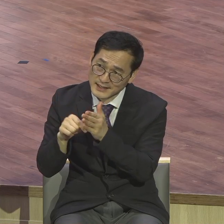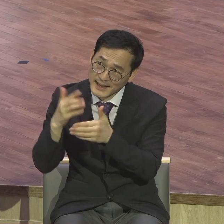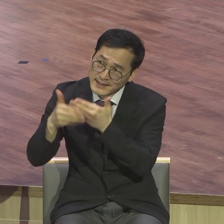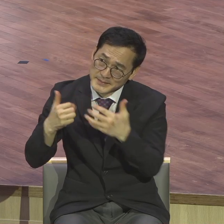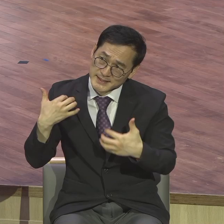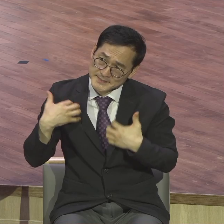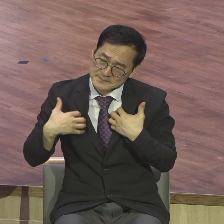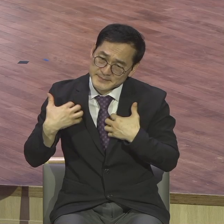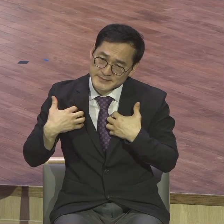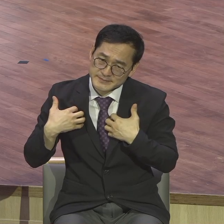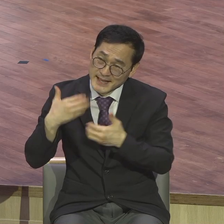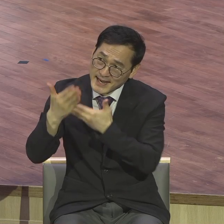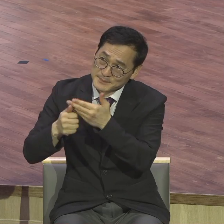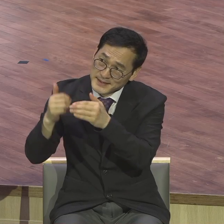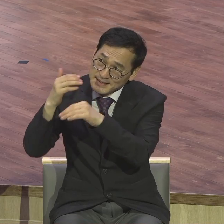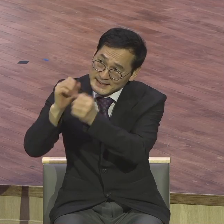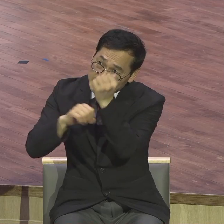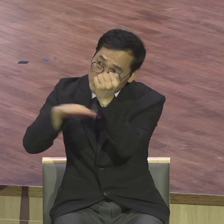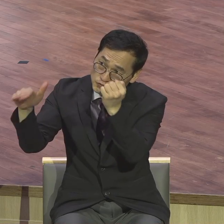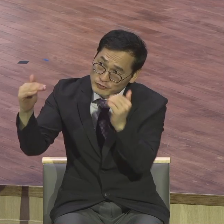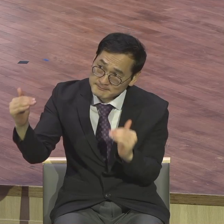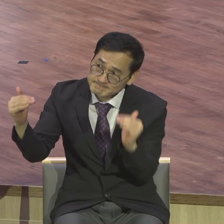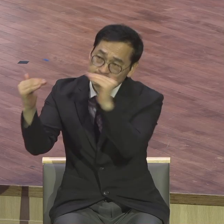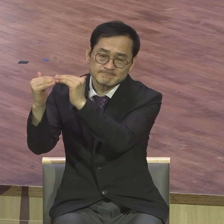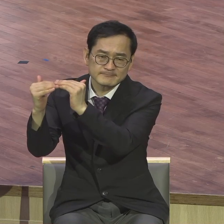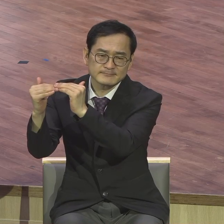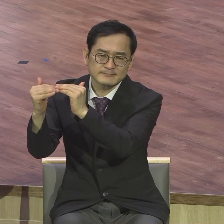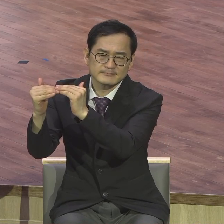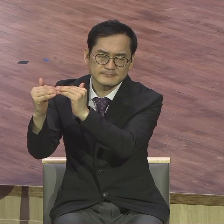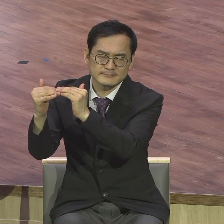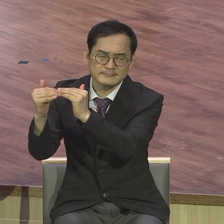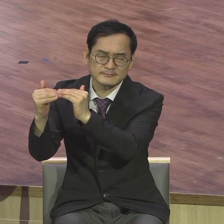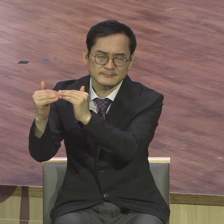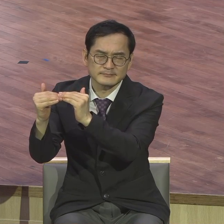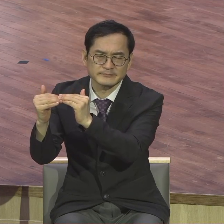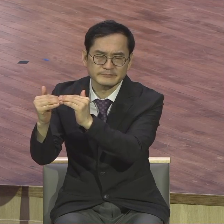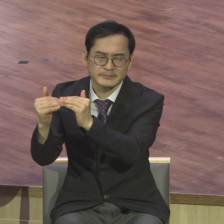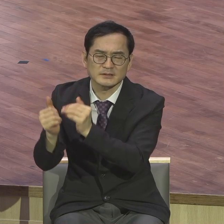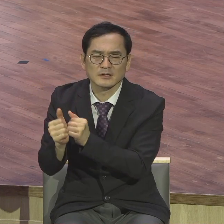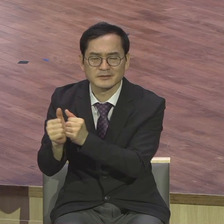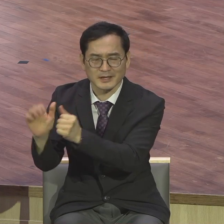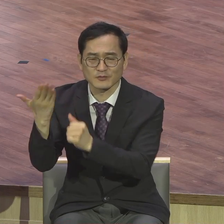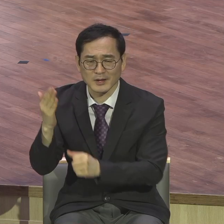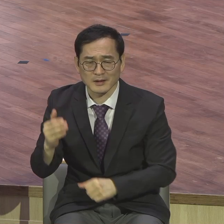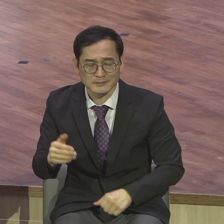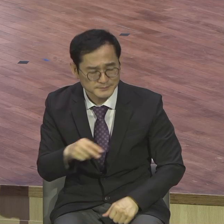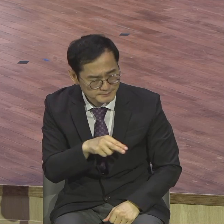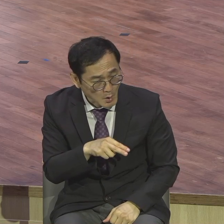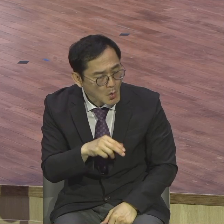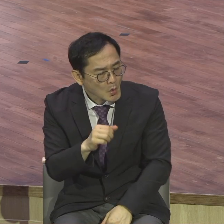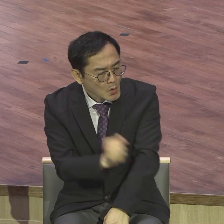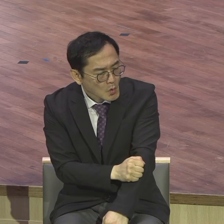잘하였다. 이런 칭찬을 받는